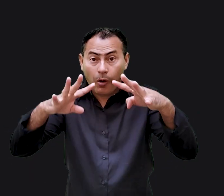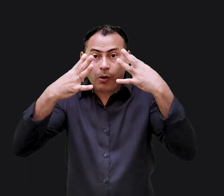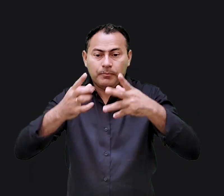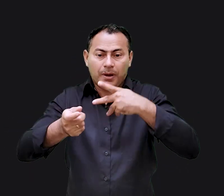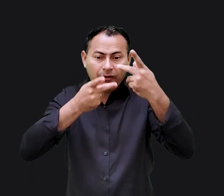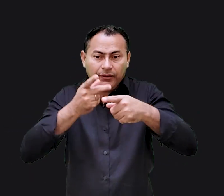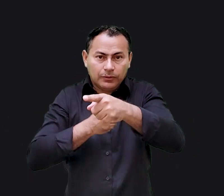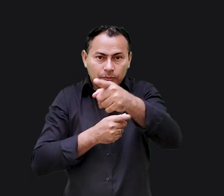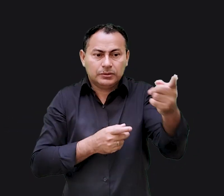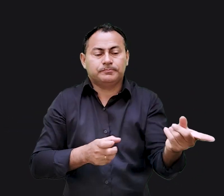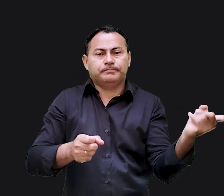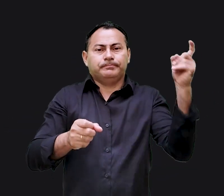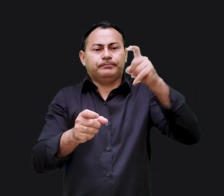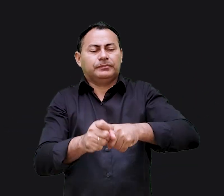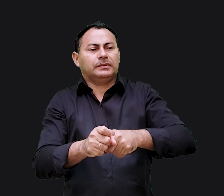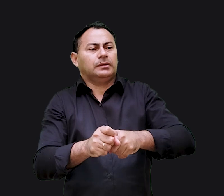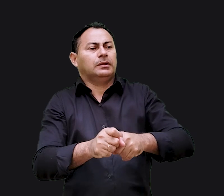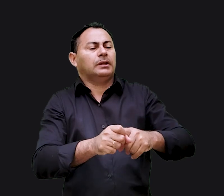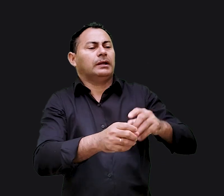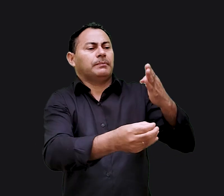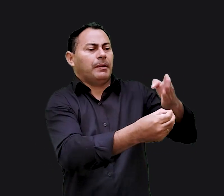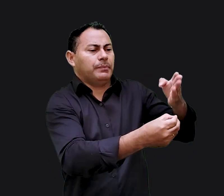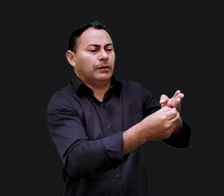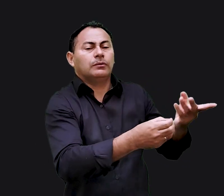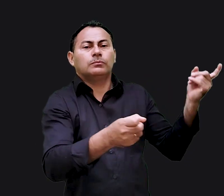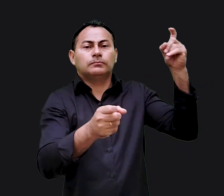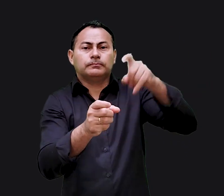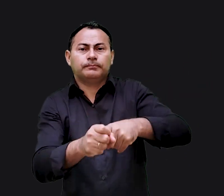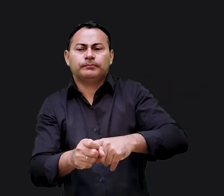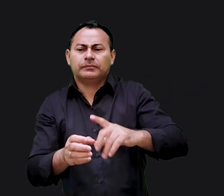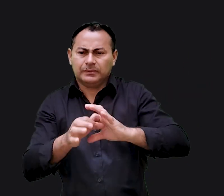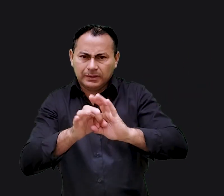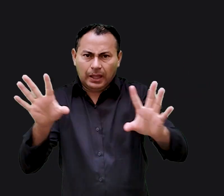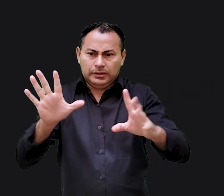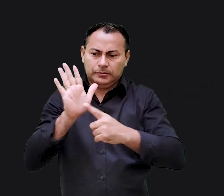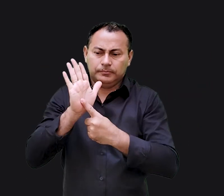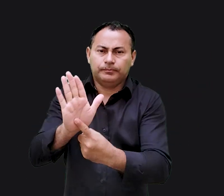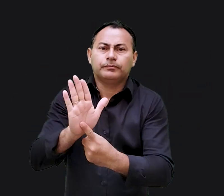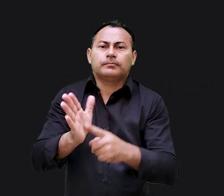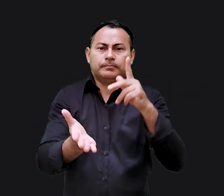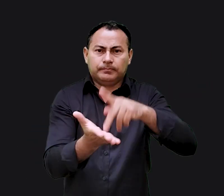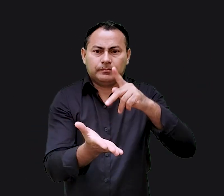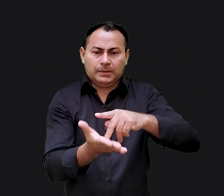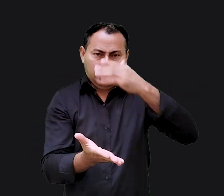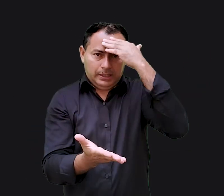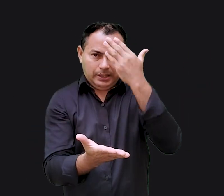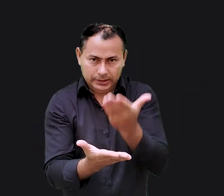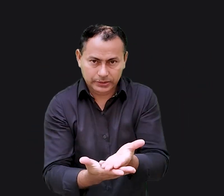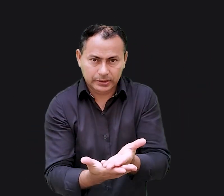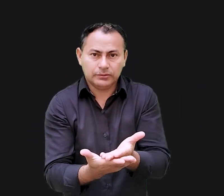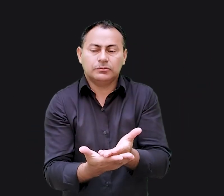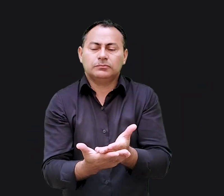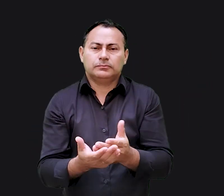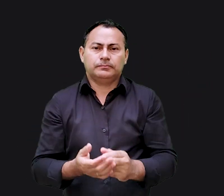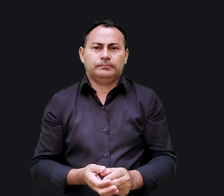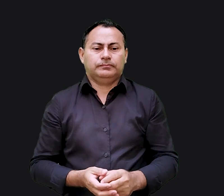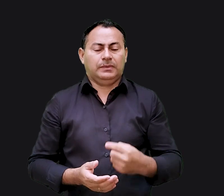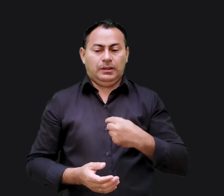Ouça-me, eu já falei que vocês voltarão do cativeiro babilônico. Deixa-me mostrar que eu realmente acredito nisso.